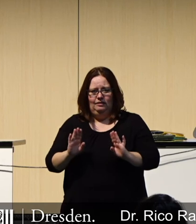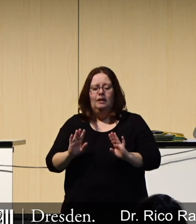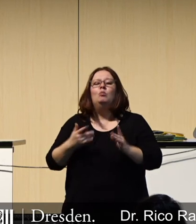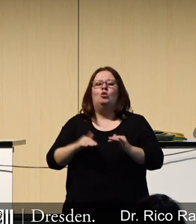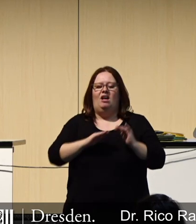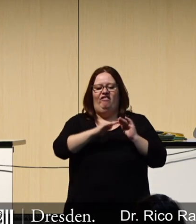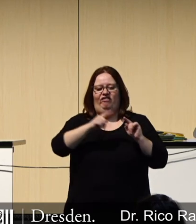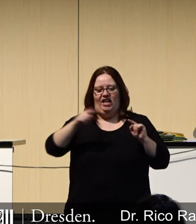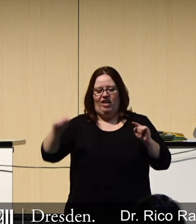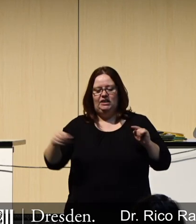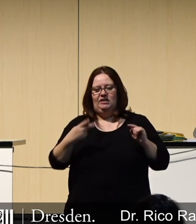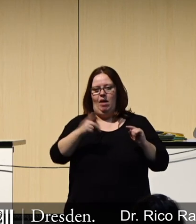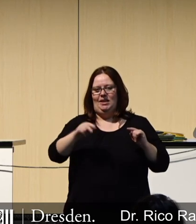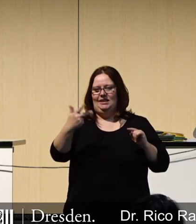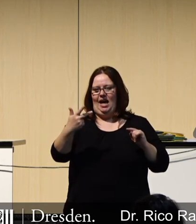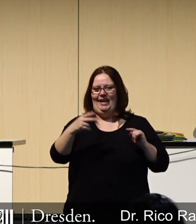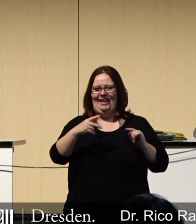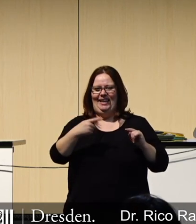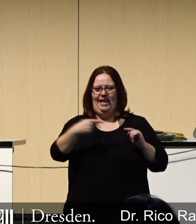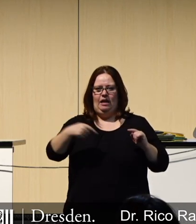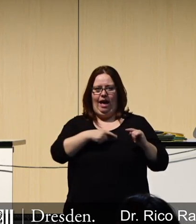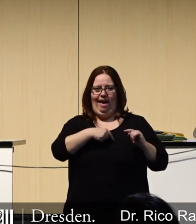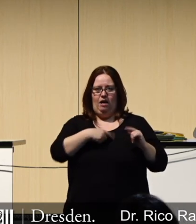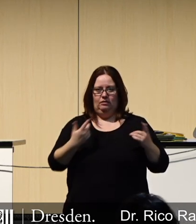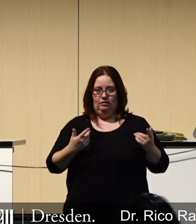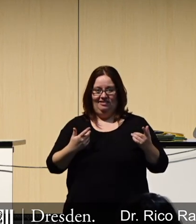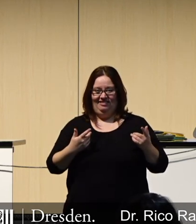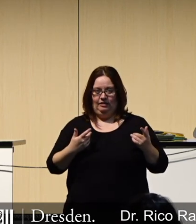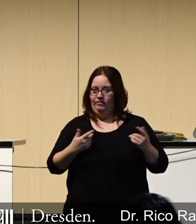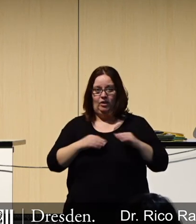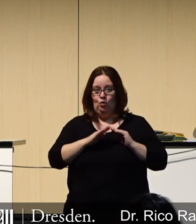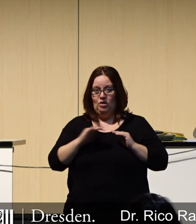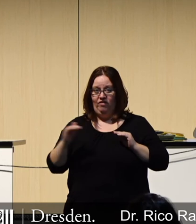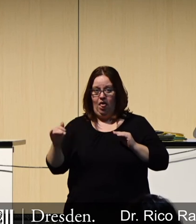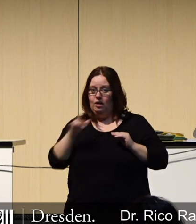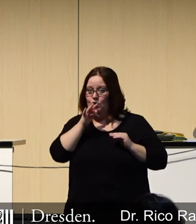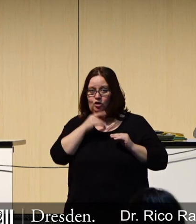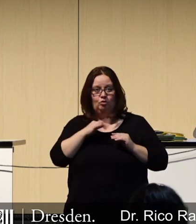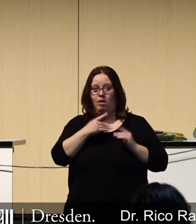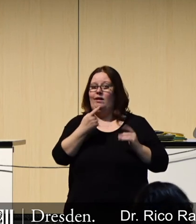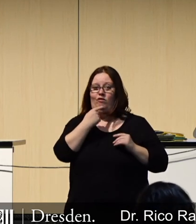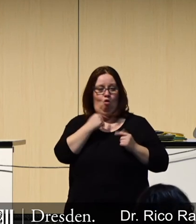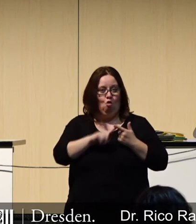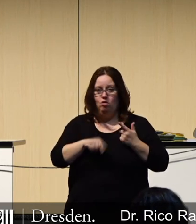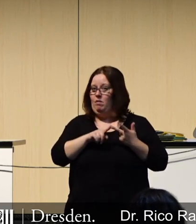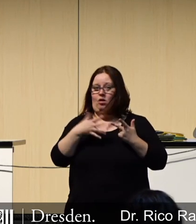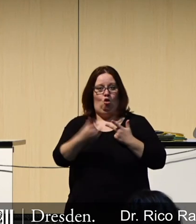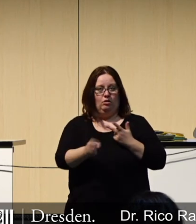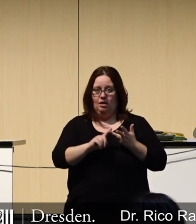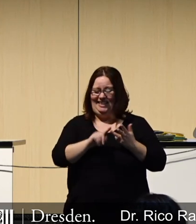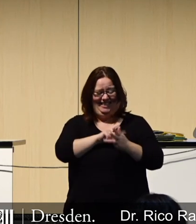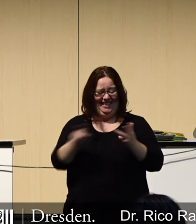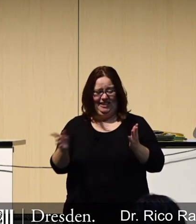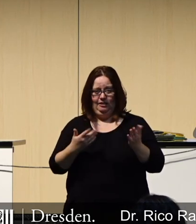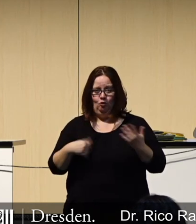Frequenzen im 2- bis 3 Gigahertz Bereich. Und da sind wir noch nicht bei Kurzwelle. Nicht bei Infrarotstrahlung, nicht bei Röntgenstrahlung und so